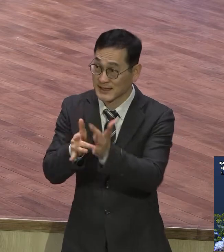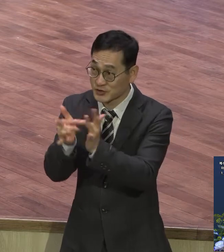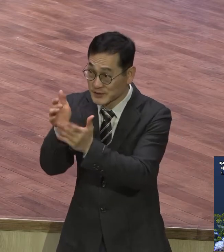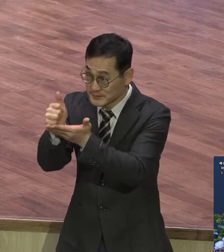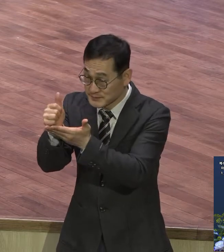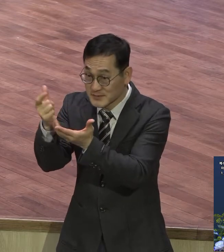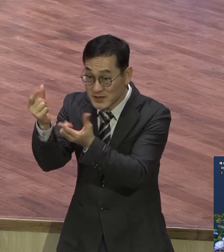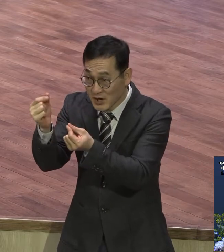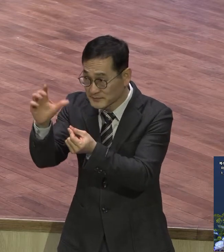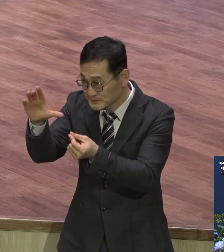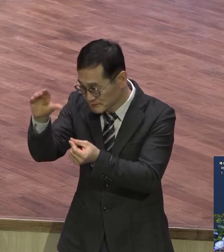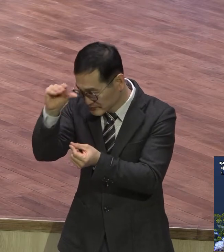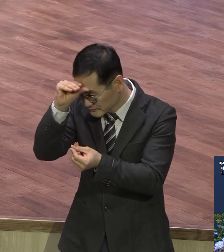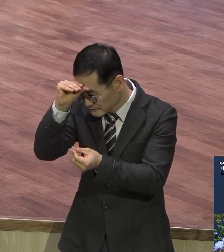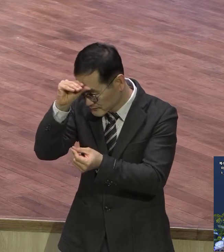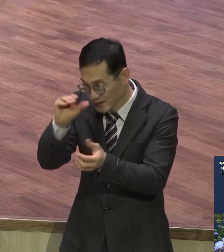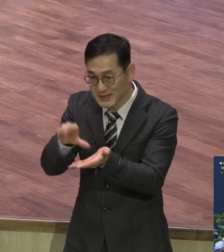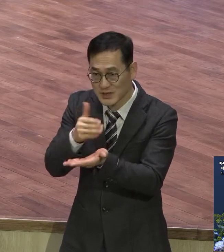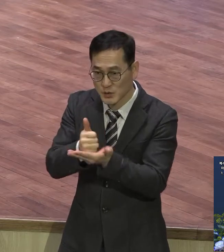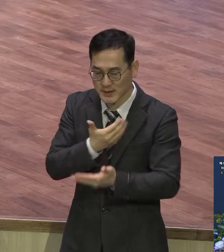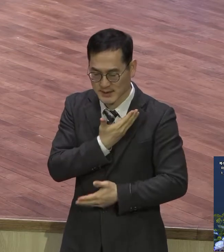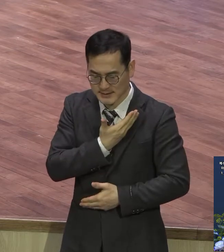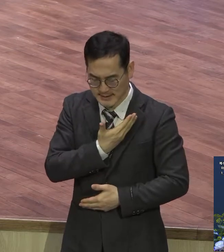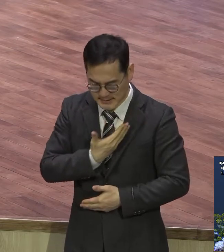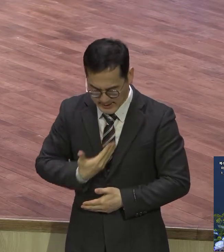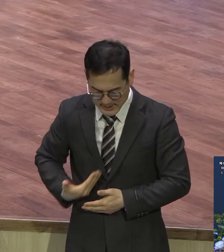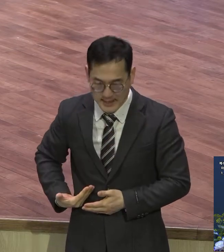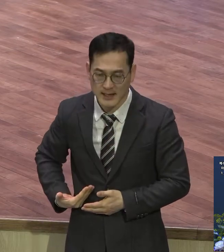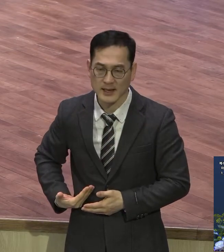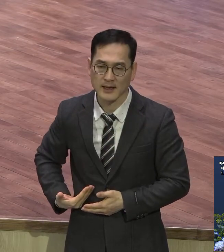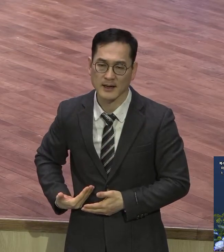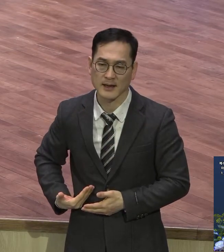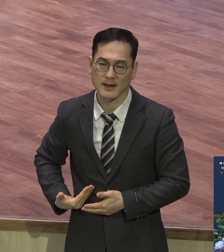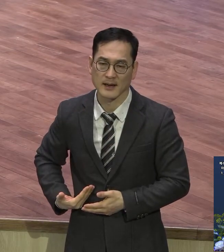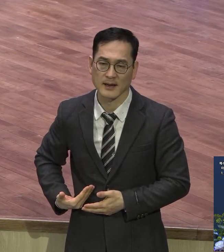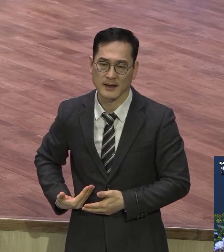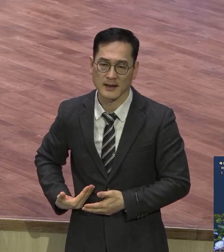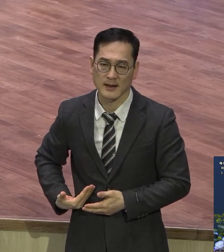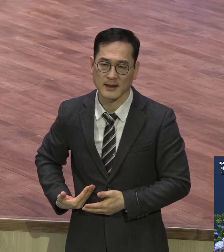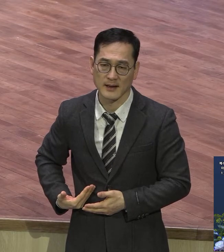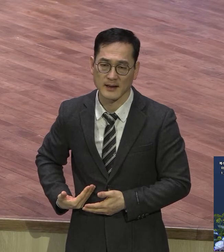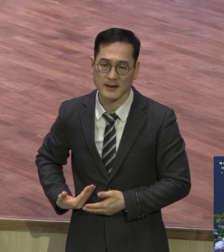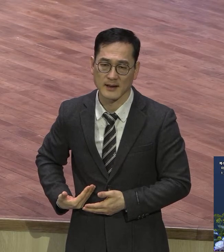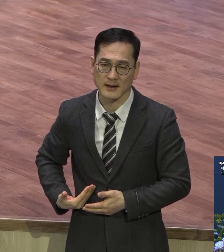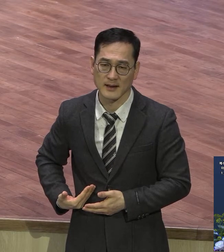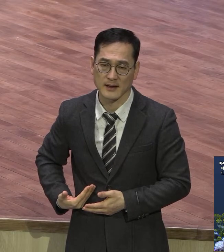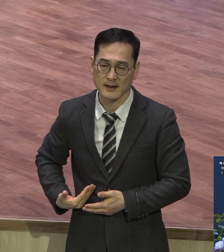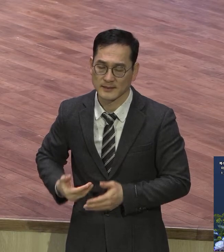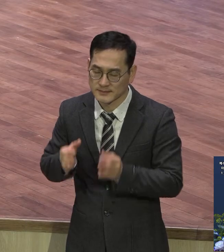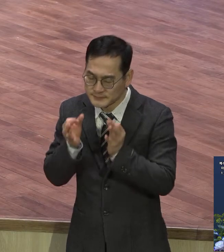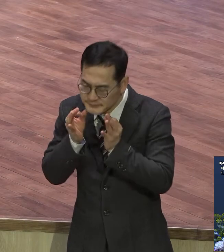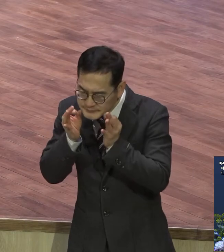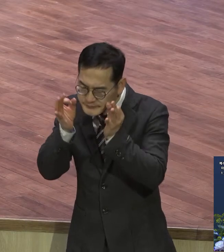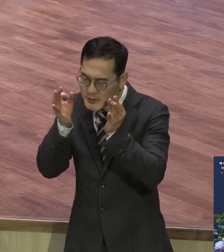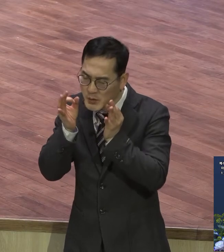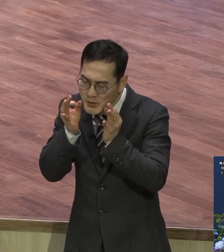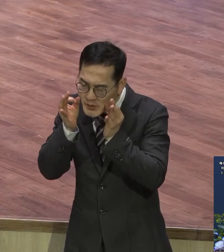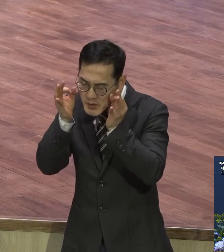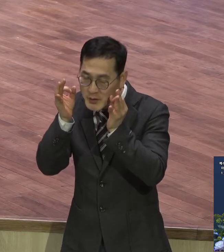그리스도 그리스도의 제자가 되려고 그렇게 온유함의 제자들 다 되시기를 바랍니다